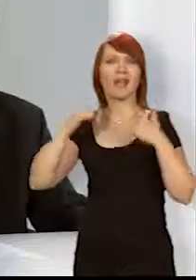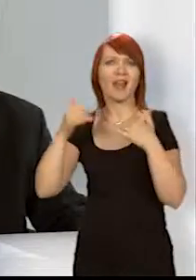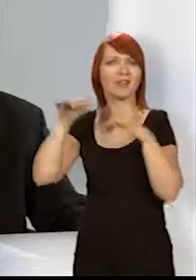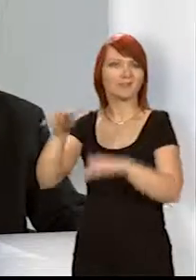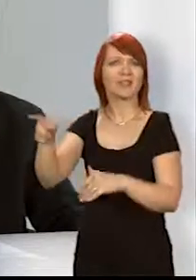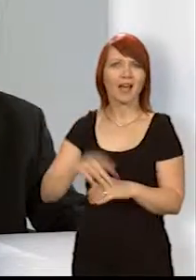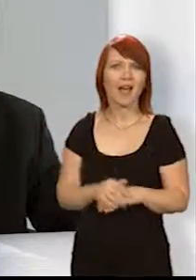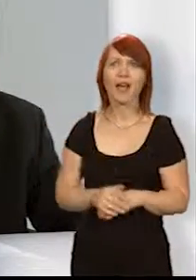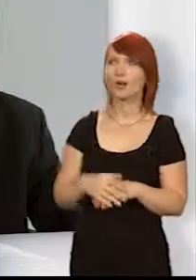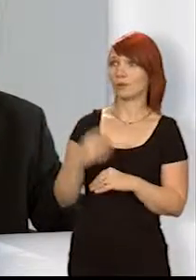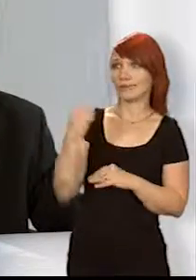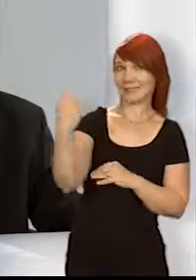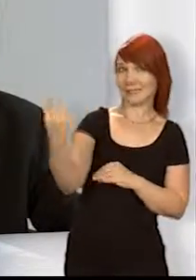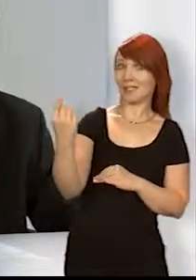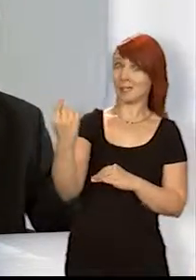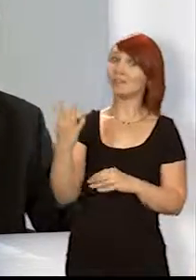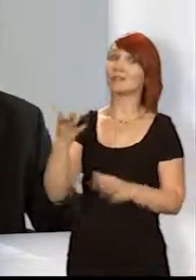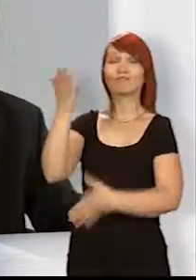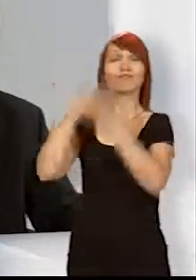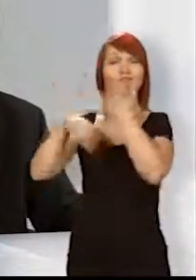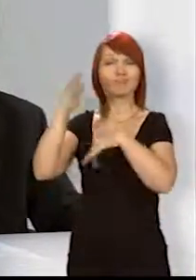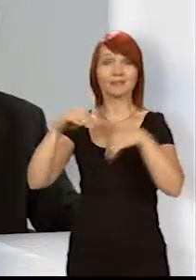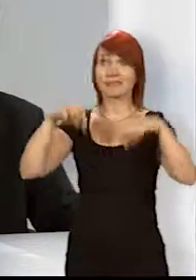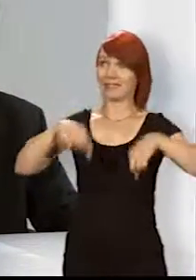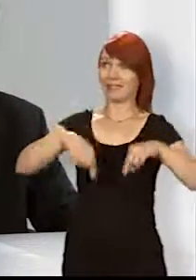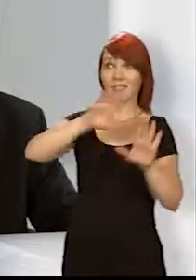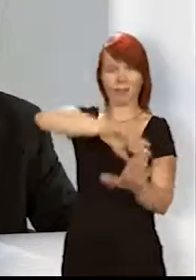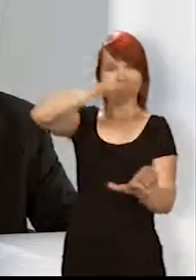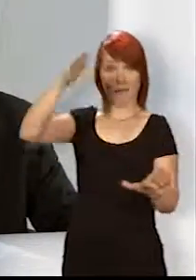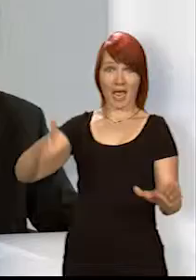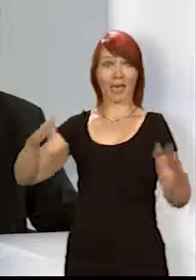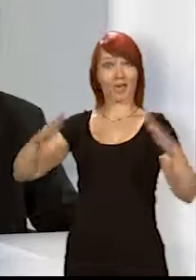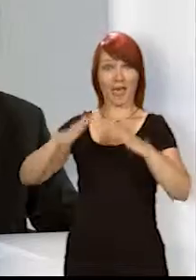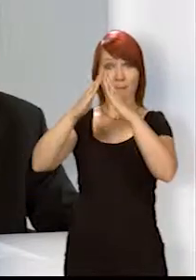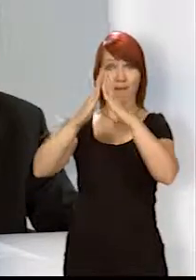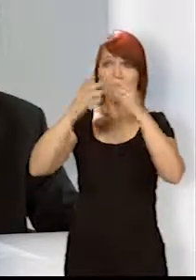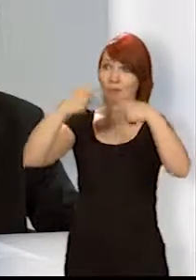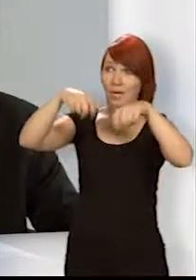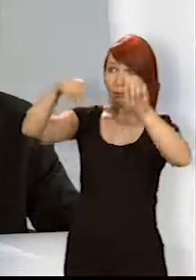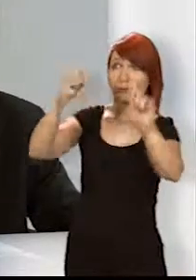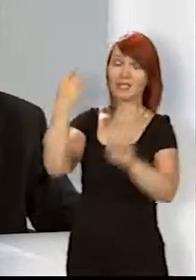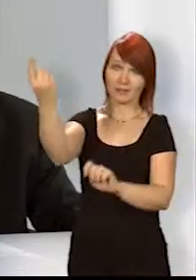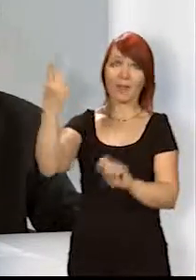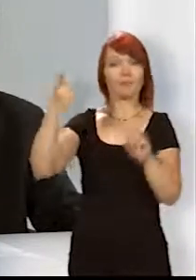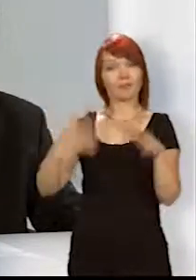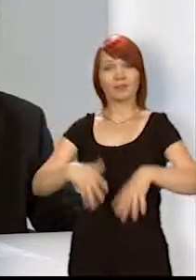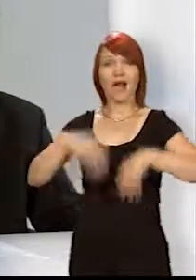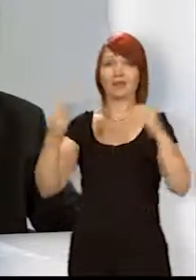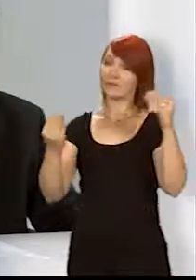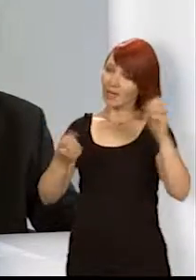auch auf die Frau, der wir es maßgeblich mit zu verdanken haben, dass wir hier in dieser Kapelle Gottesdienst feiern können.